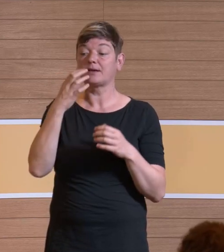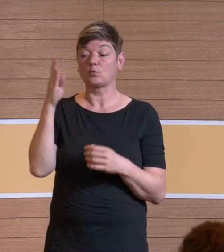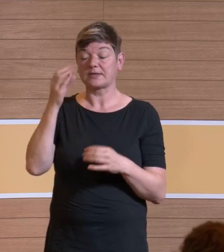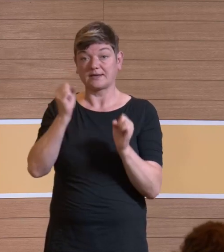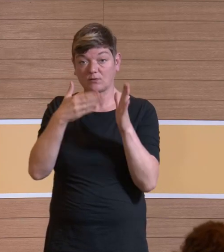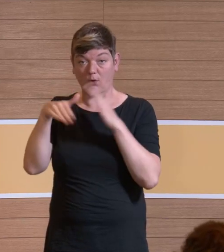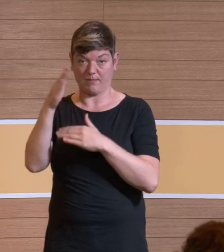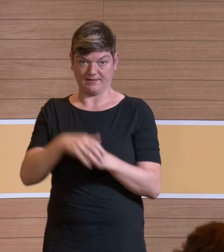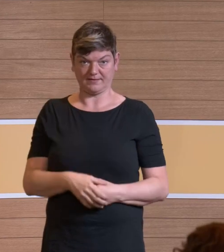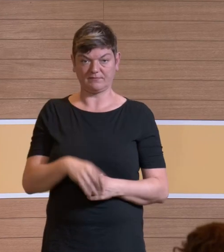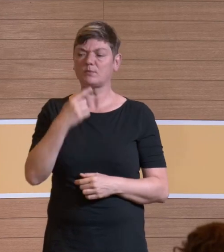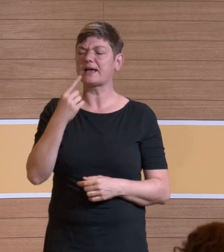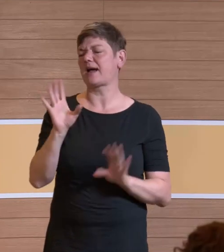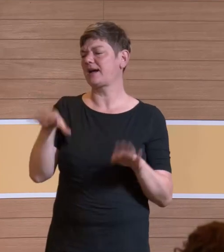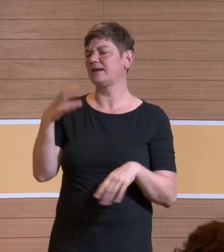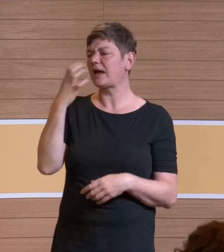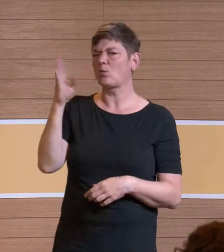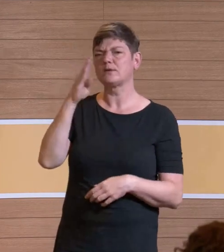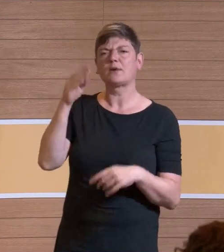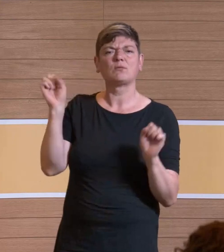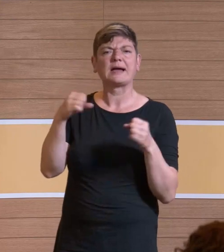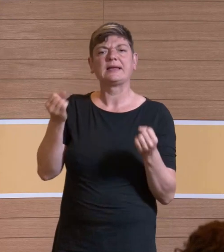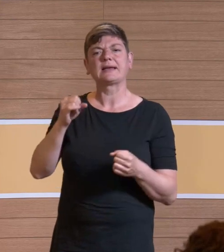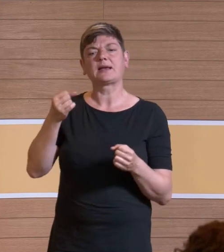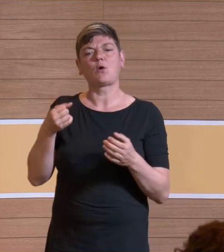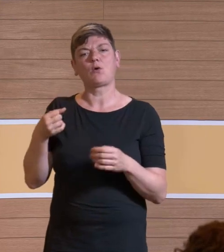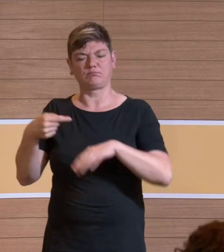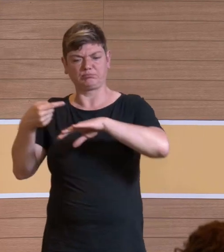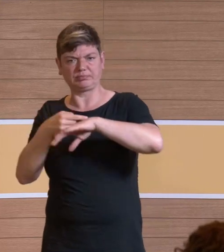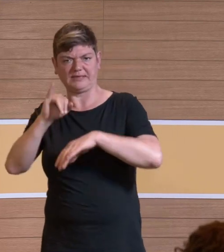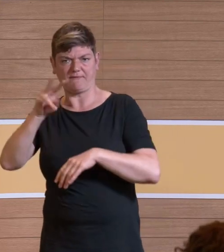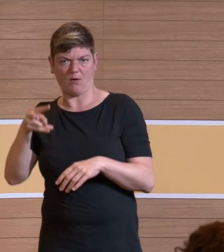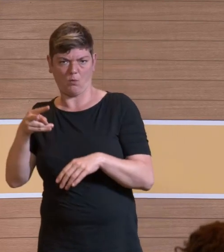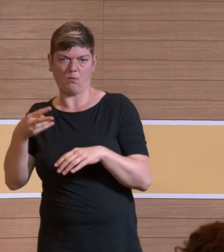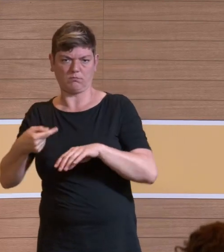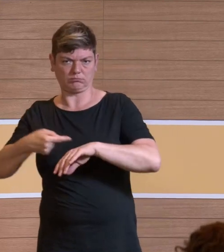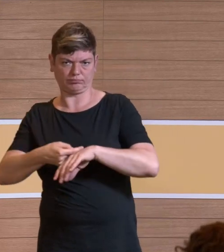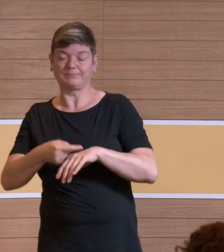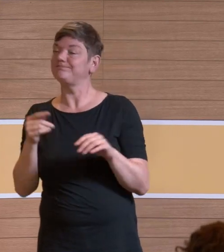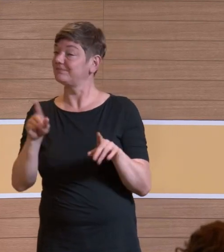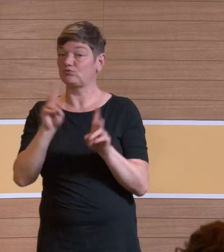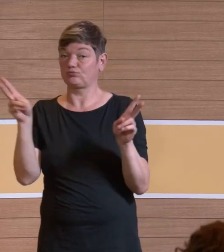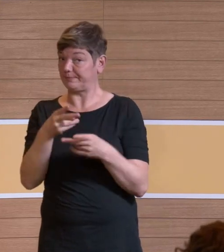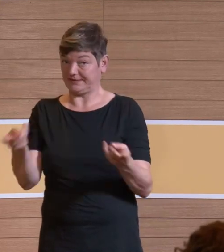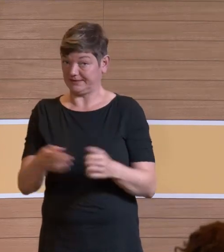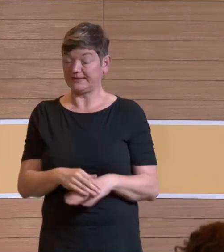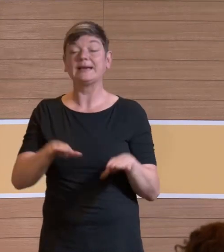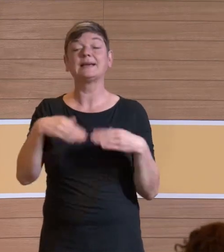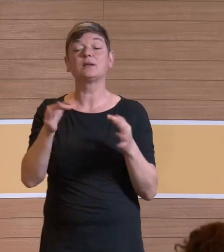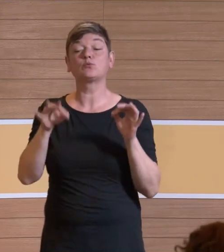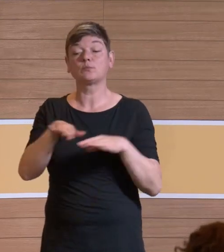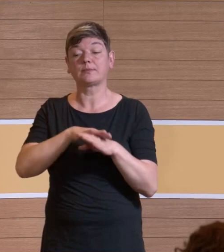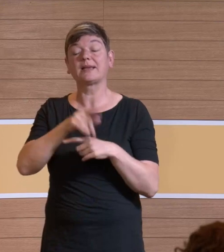weil es wird ja immer gesagt, ach, die brauchen wir nicht, kann man auch gegen IV-Anästhetiker austauschen. Das stimmt so nicht. Es gibt Facetten, die nur